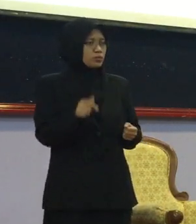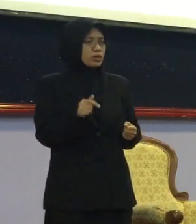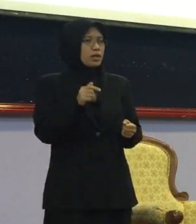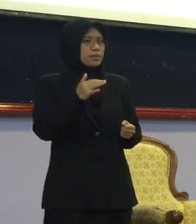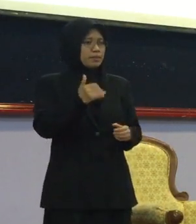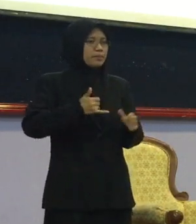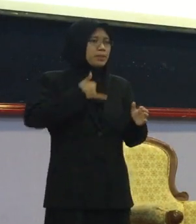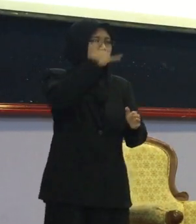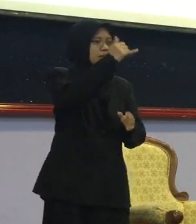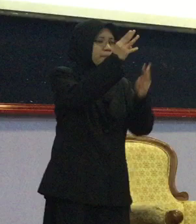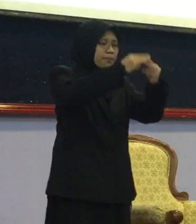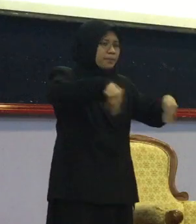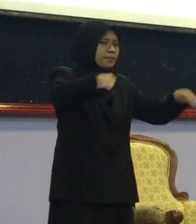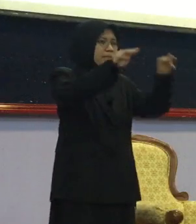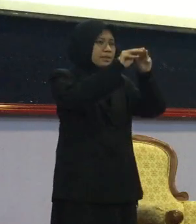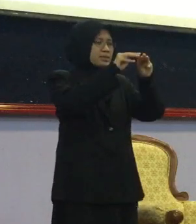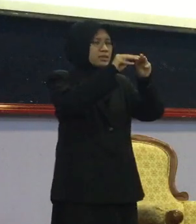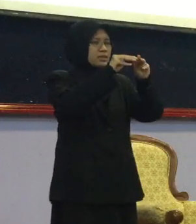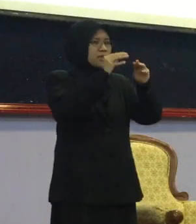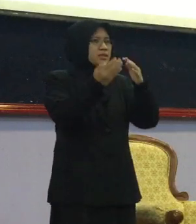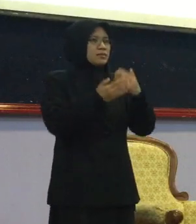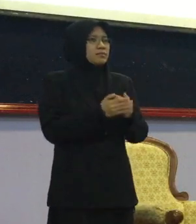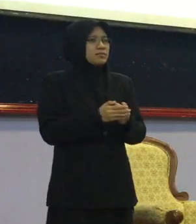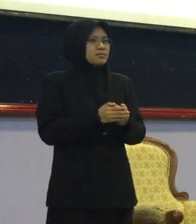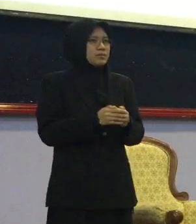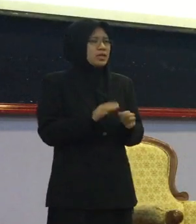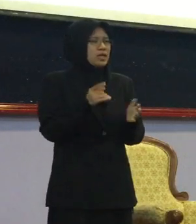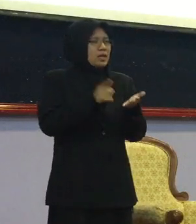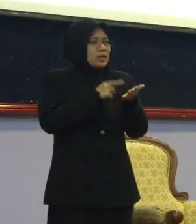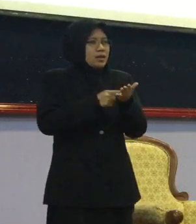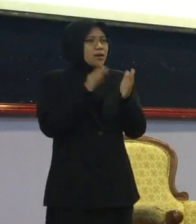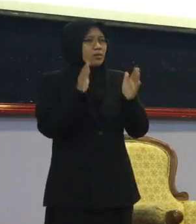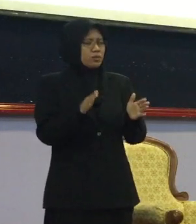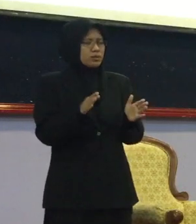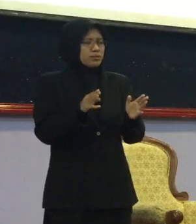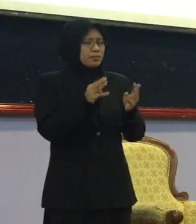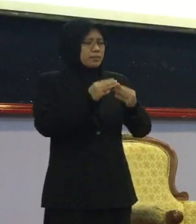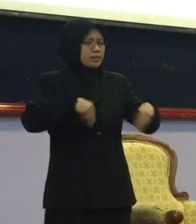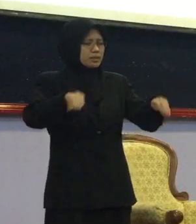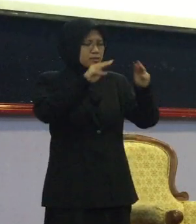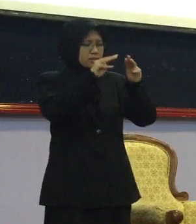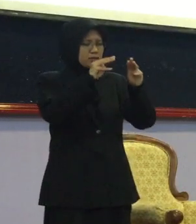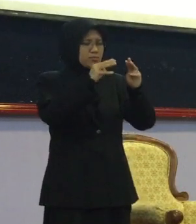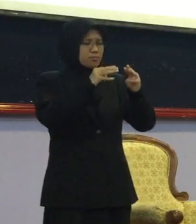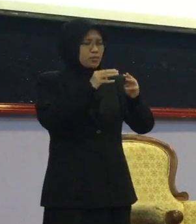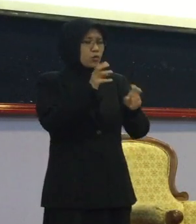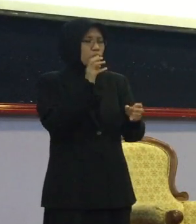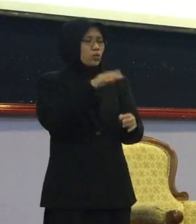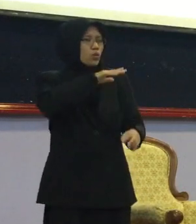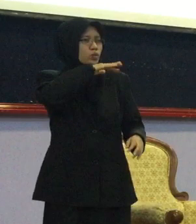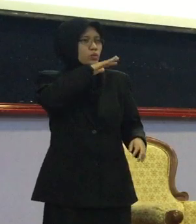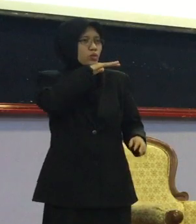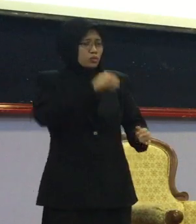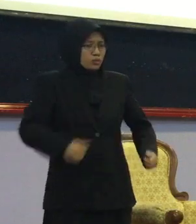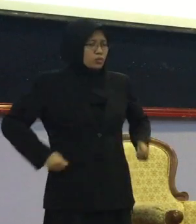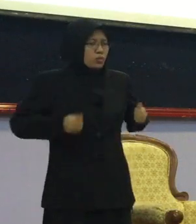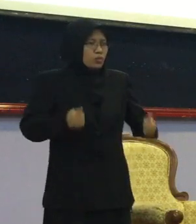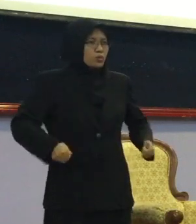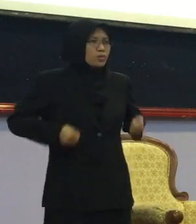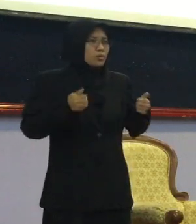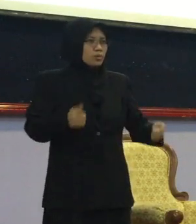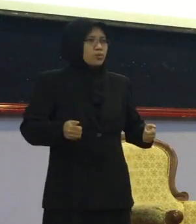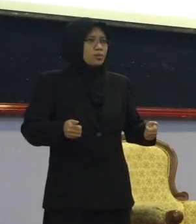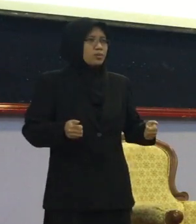sebagainya Ada orang kata Kursi roja kotor Tak payah masuk Masjid Dia sedih Dia orang kan Sebab kursi roja Kalau dah tahu macam tu Buatlah ruang Yang